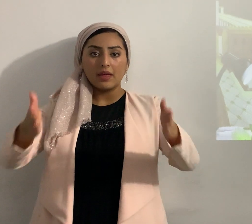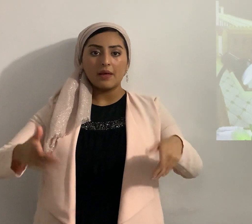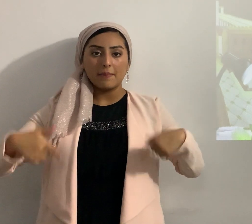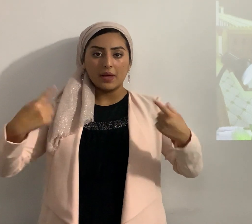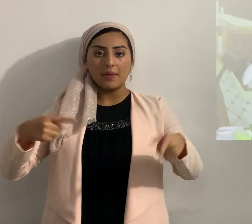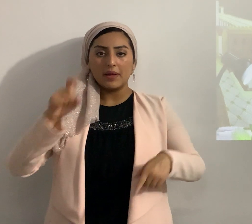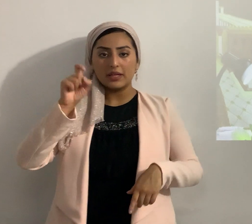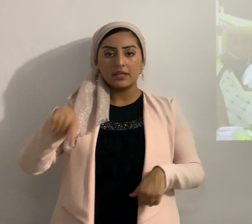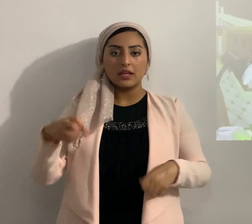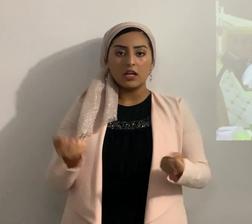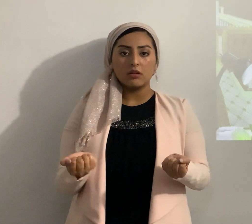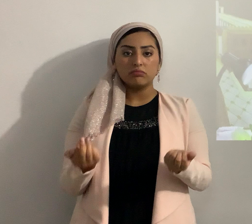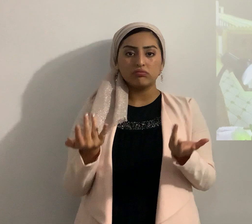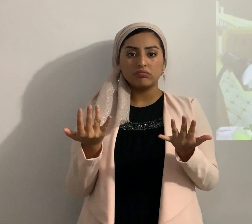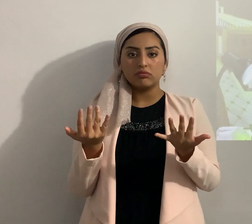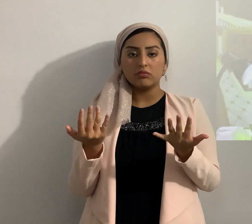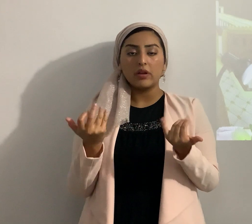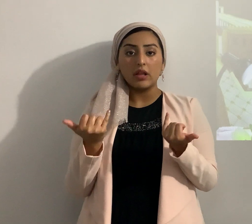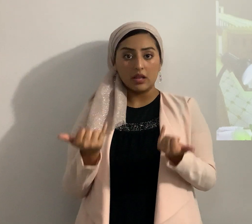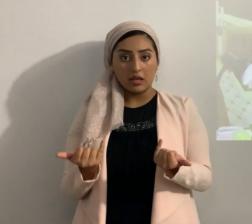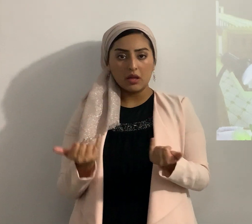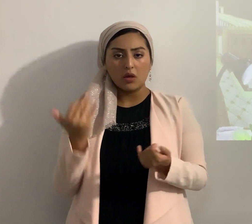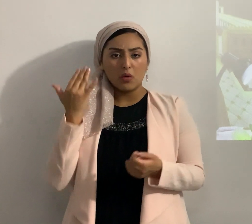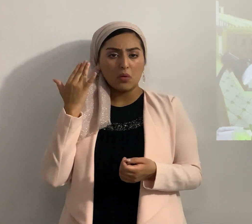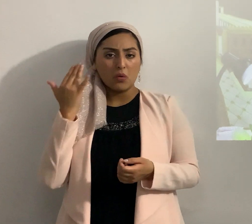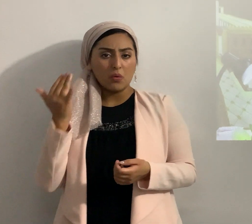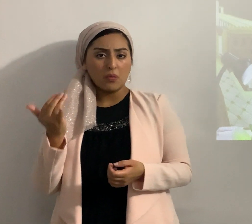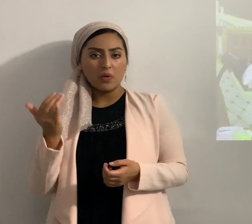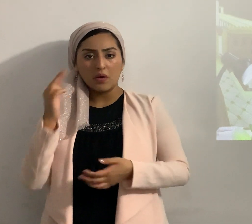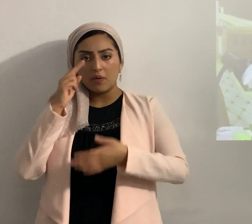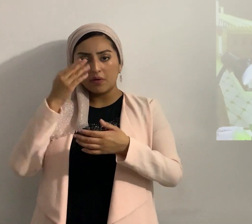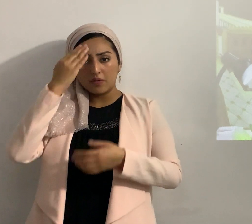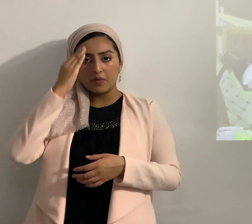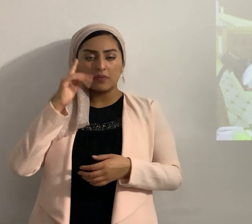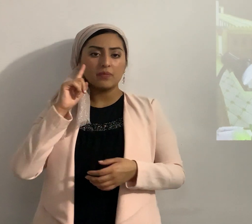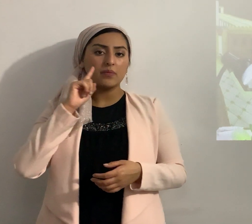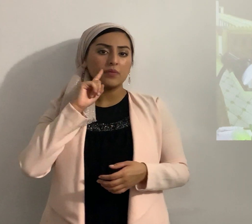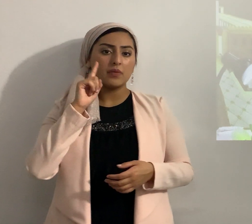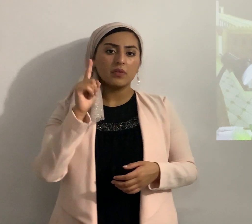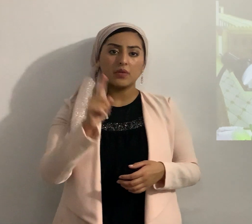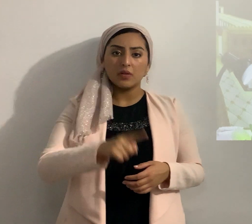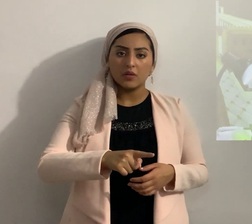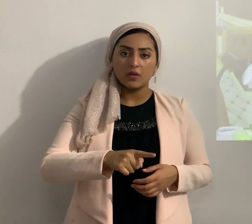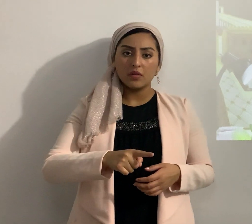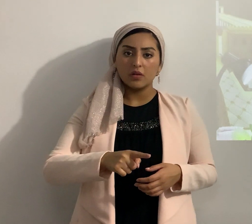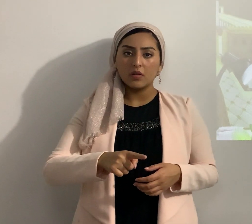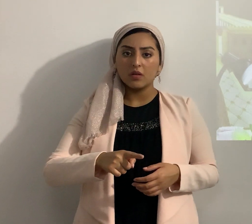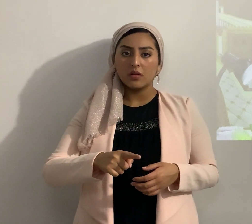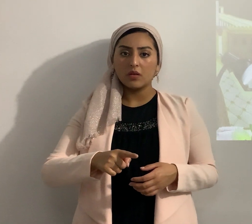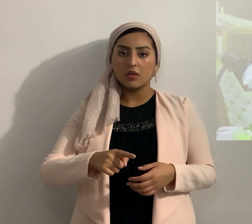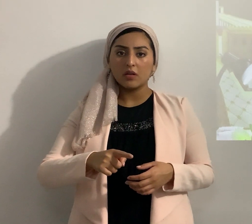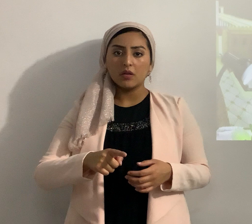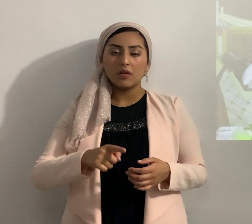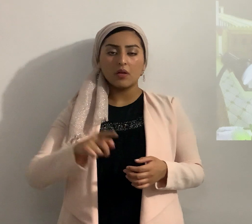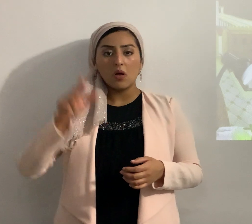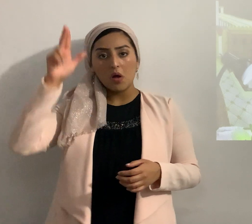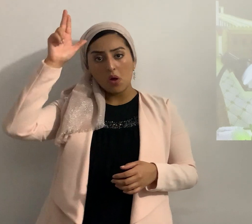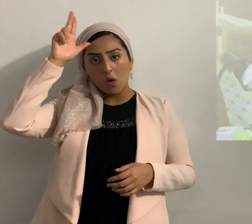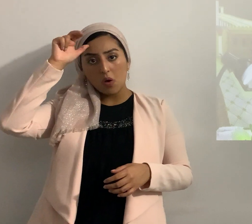ahora por qué el Eterno mandaría desjarretar criaturas como los caballos que